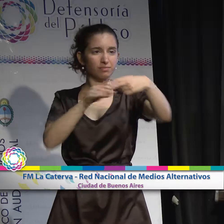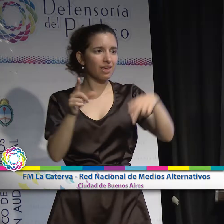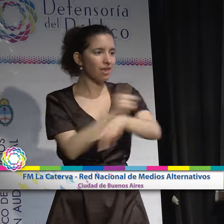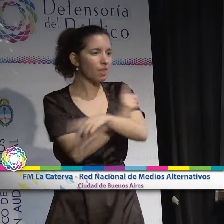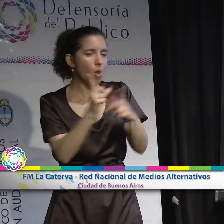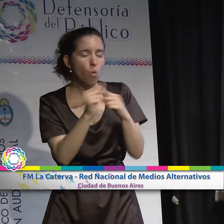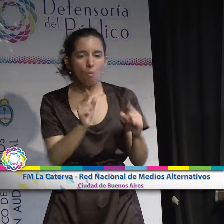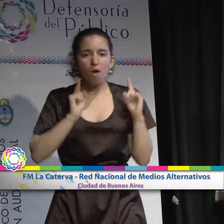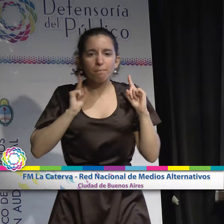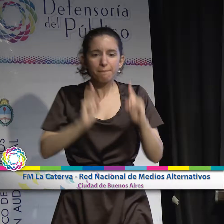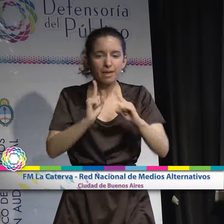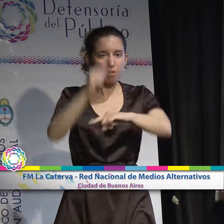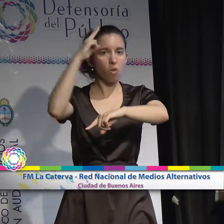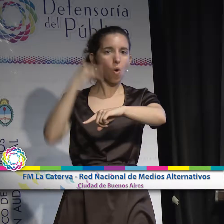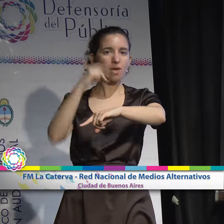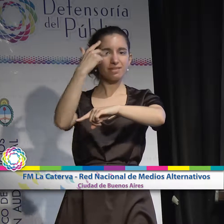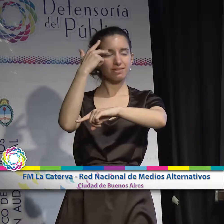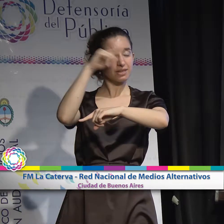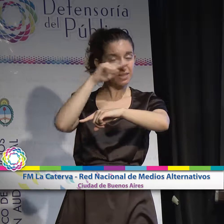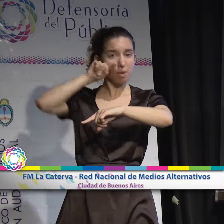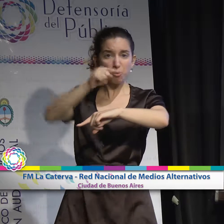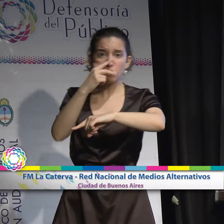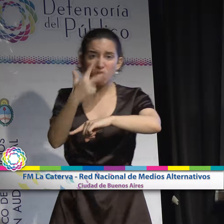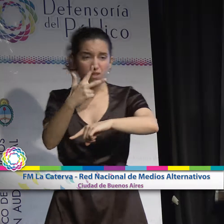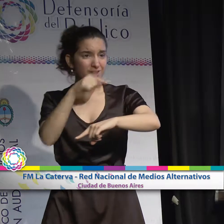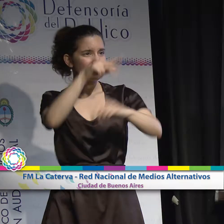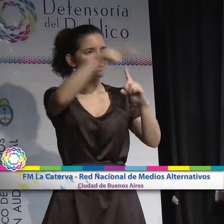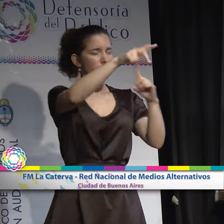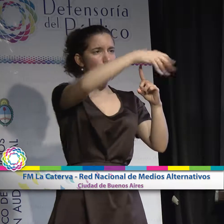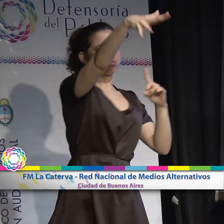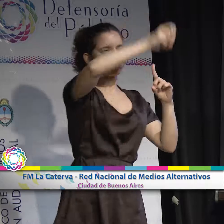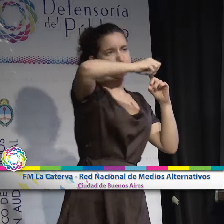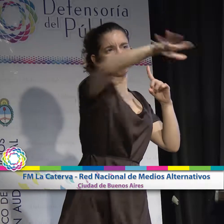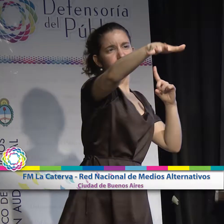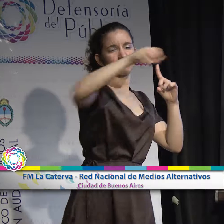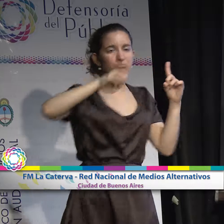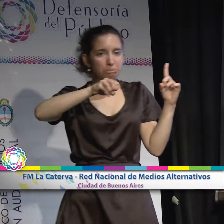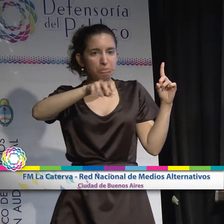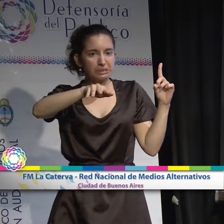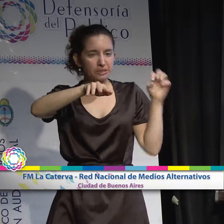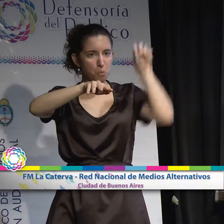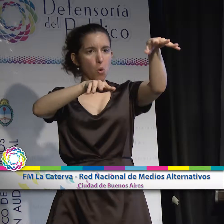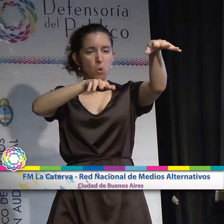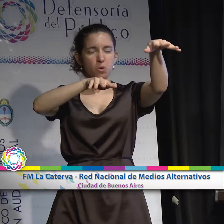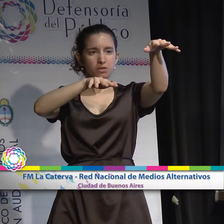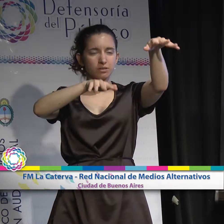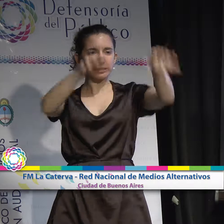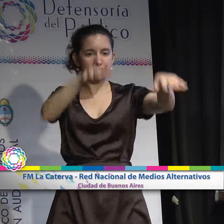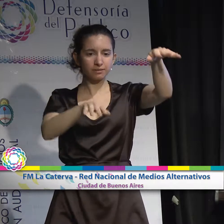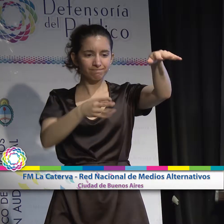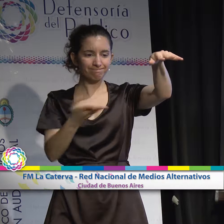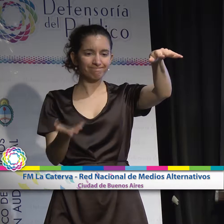2012, en la 97.3, con más potencia que la que nosotros y nosotras tenemos actualmente, lo que tiene como